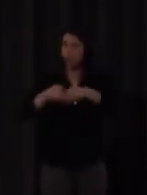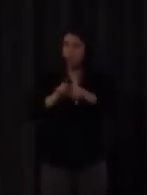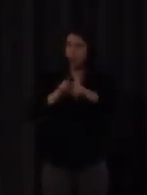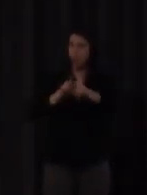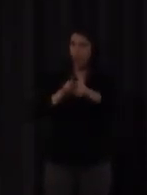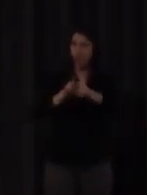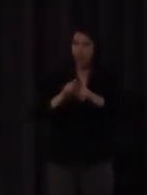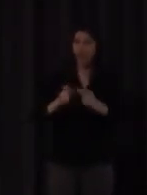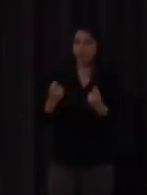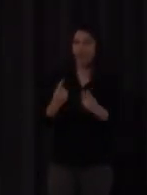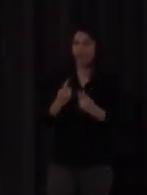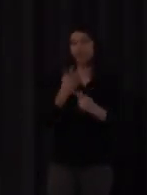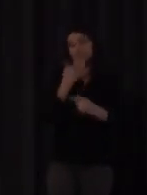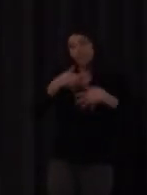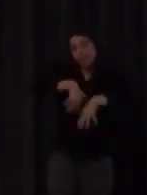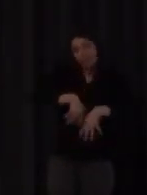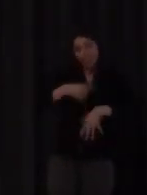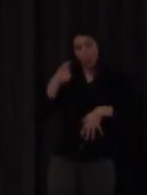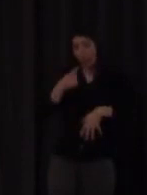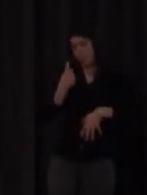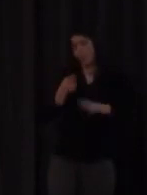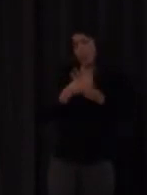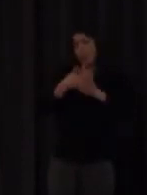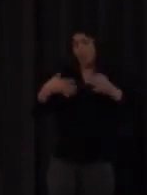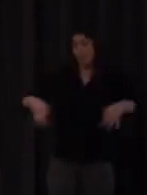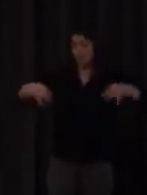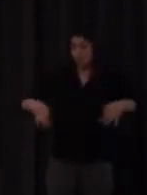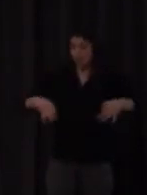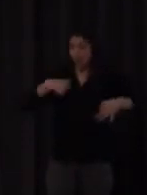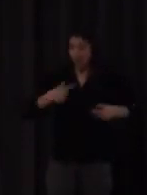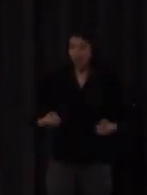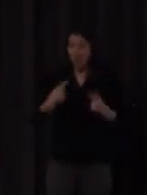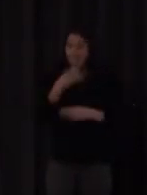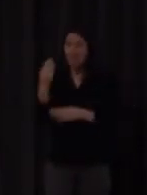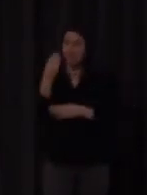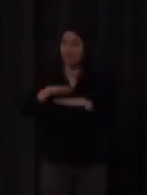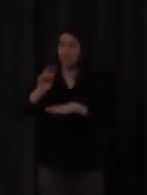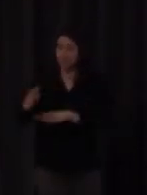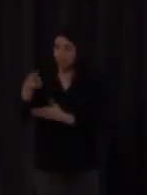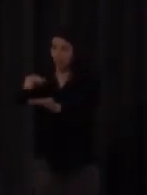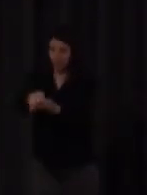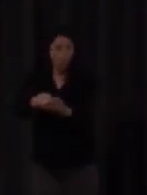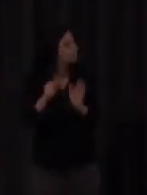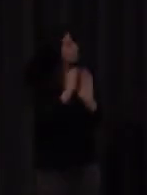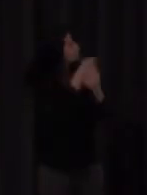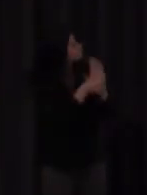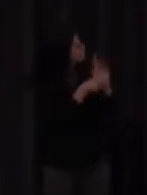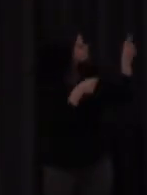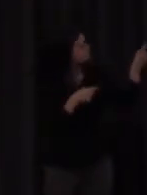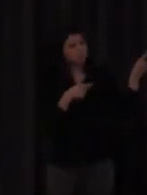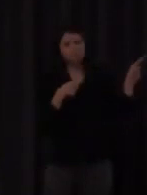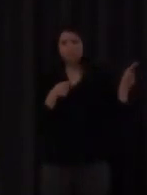proceso de aprendizaje y además otra prueba empírica también está en que podemos decir que los errores gramaticales de los sordos